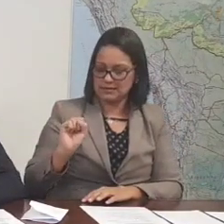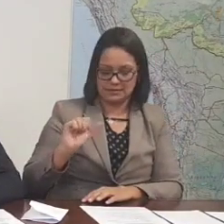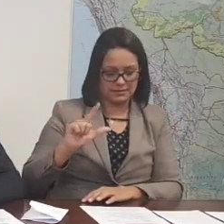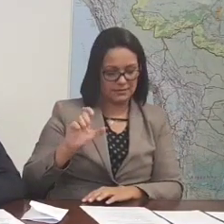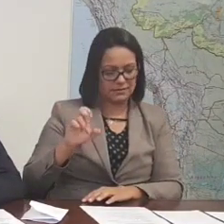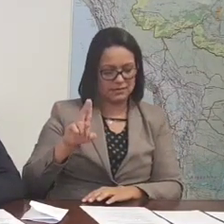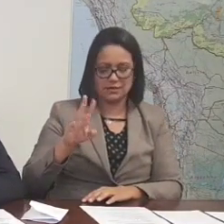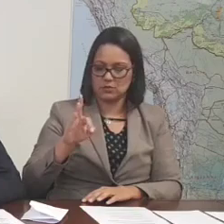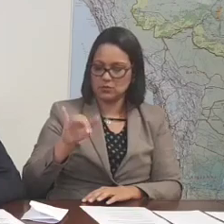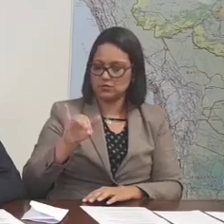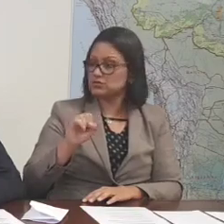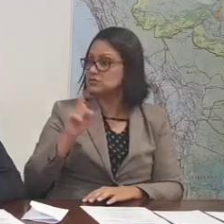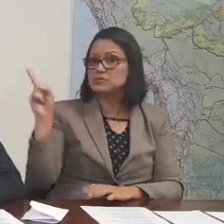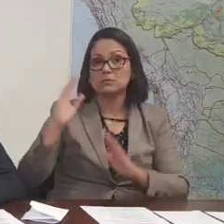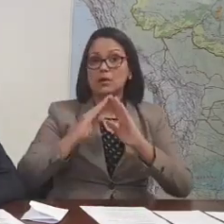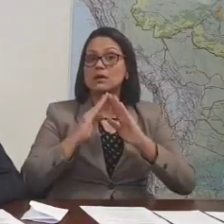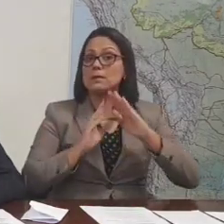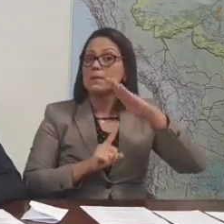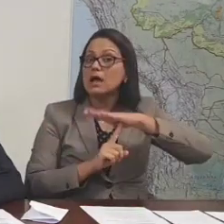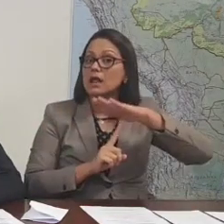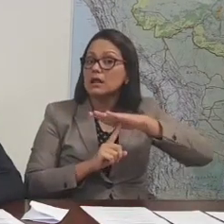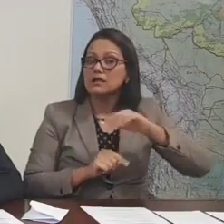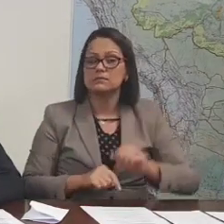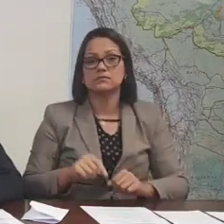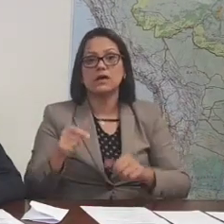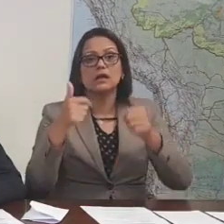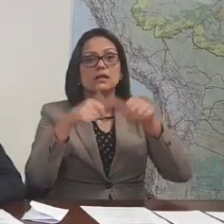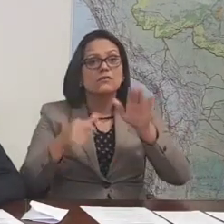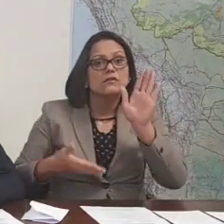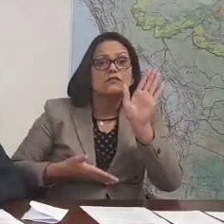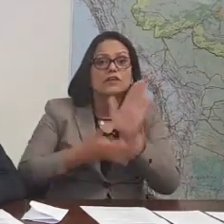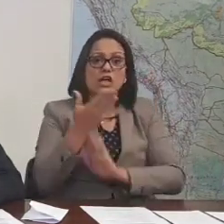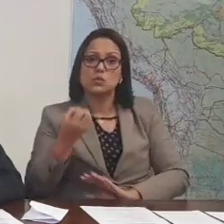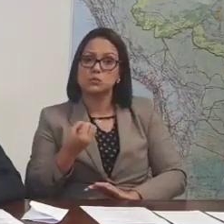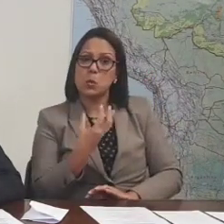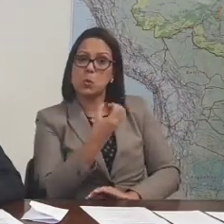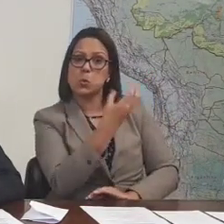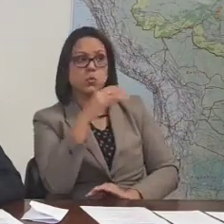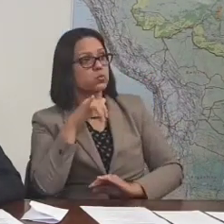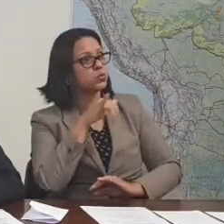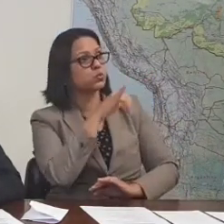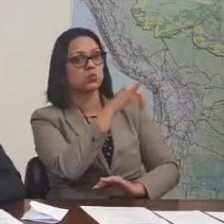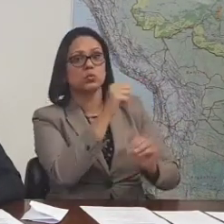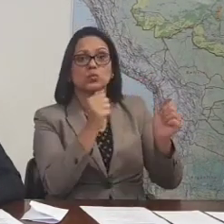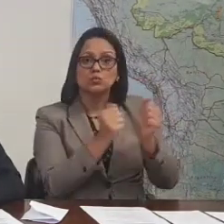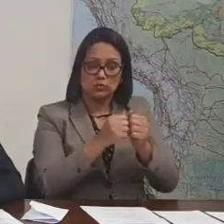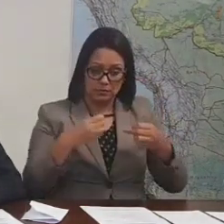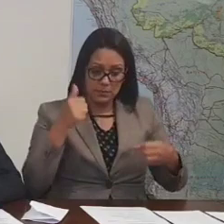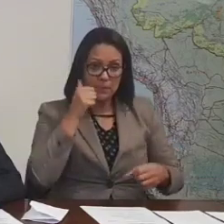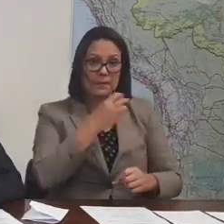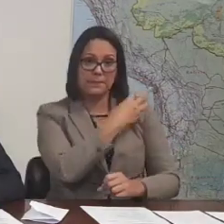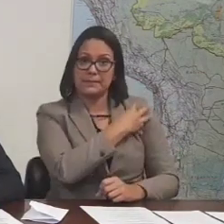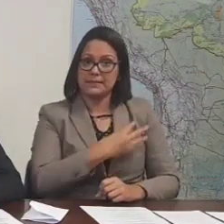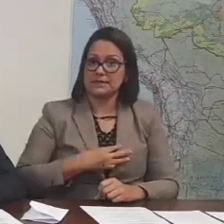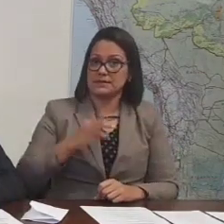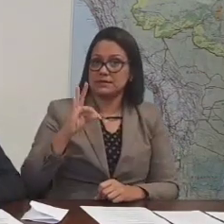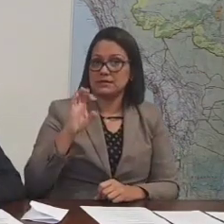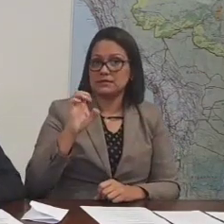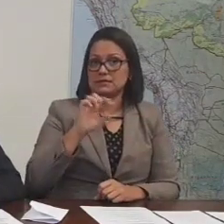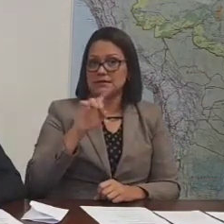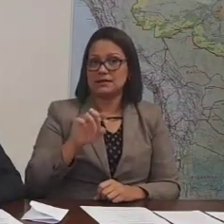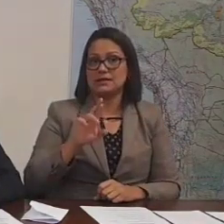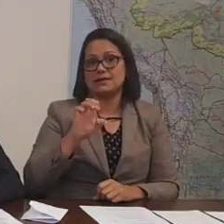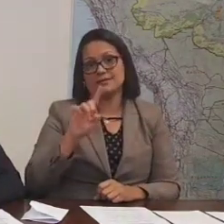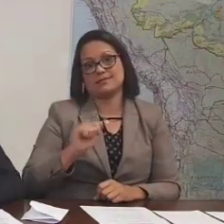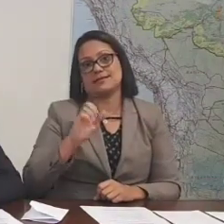lado aqui, do Paraná. Ela estava acompanhando a ministra Tereza Cristina na Ásia, né? Mais especificamente, o grande trabalho foi